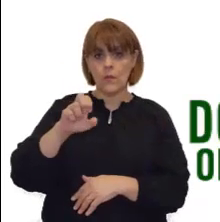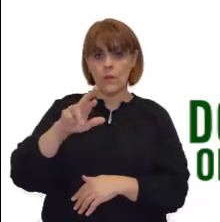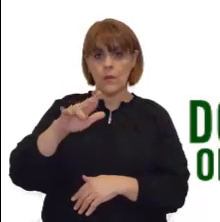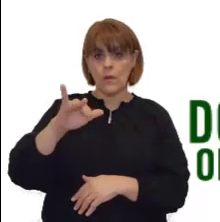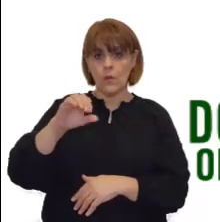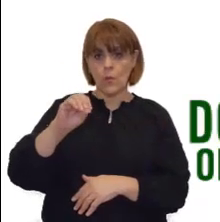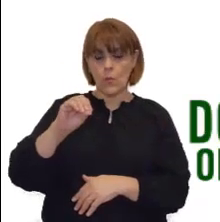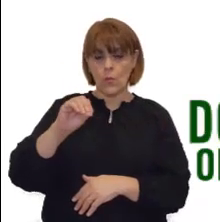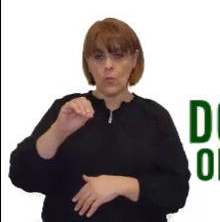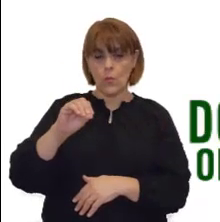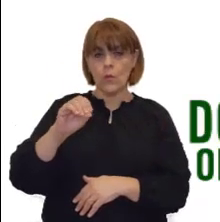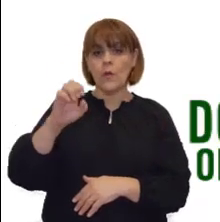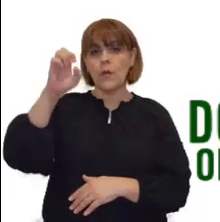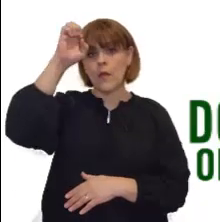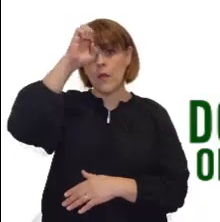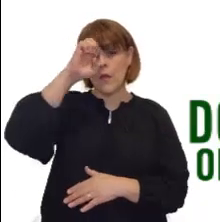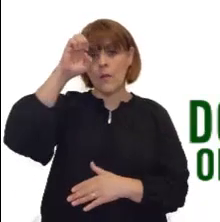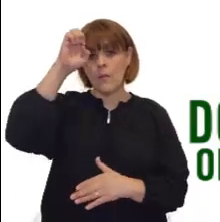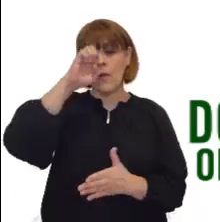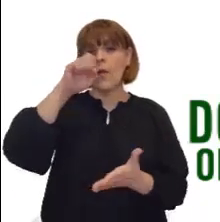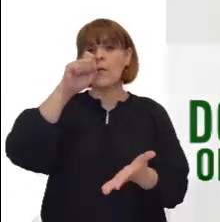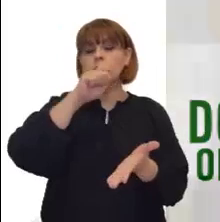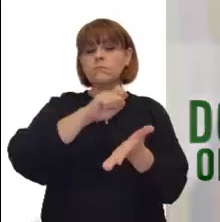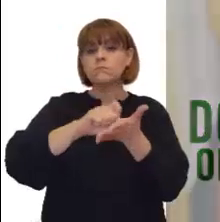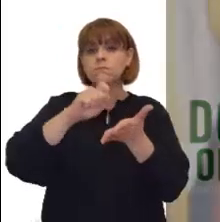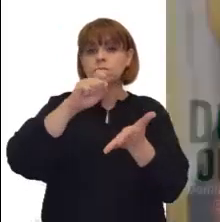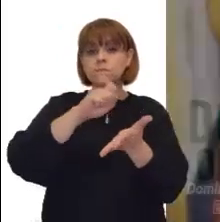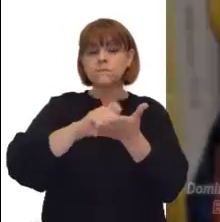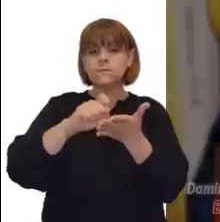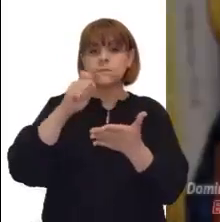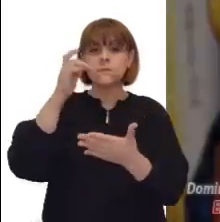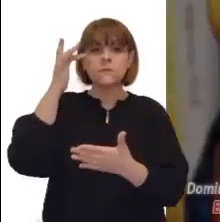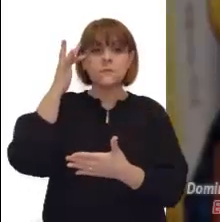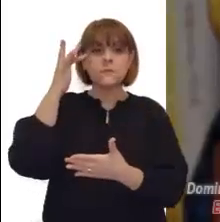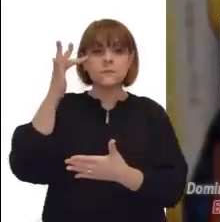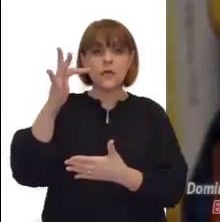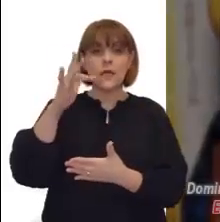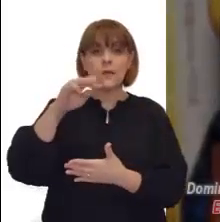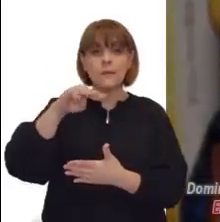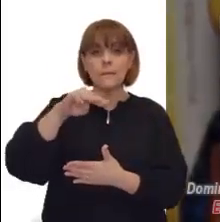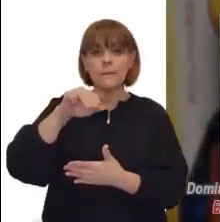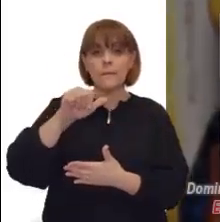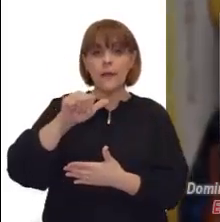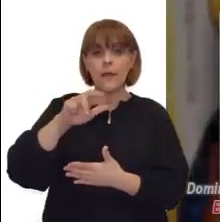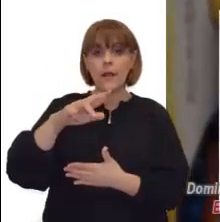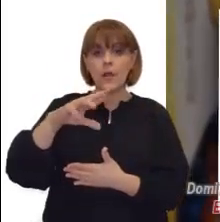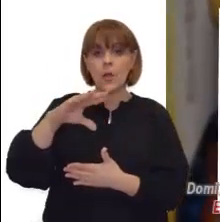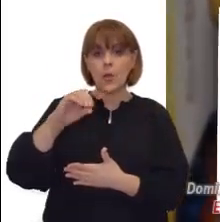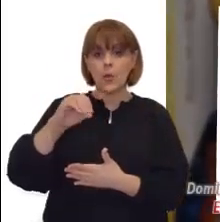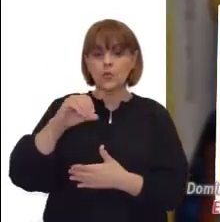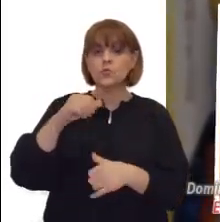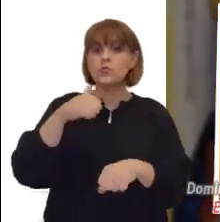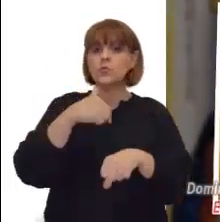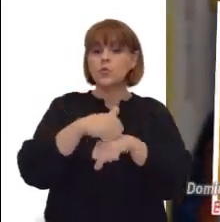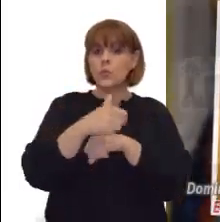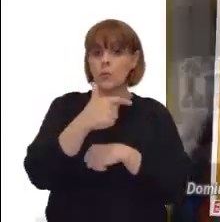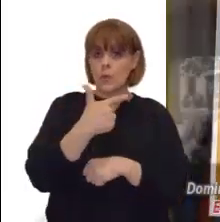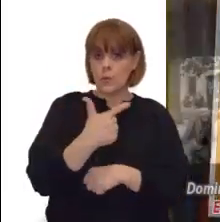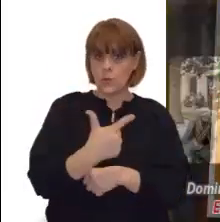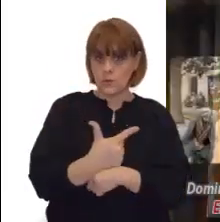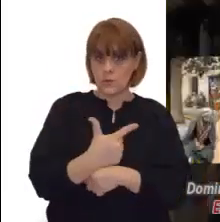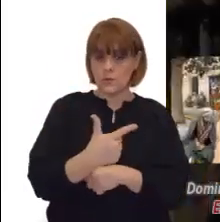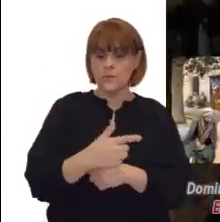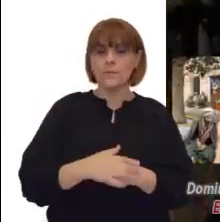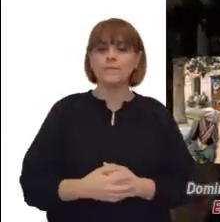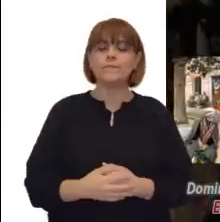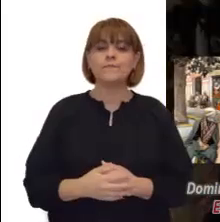el texto del Evangelio de San Marcos en su capítulo 7. En aquel tiempo se acercaron a Jesús los